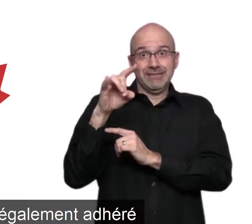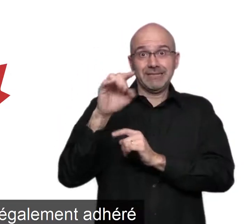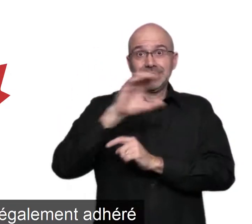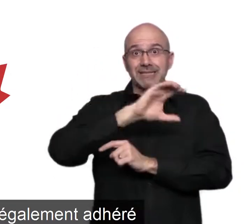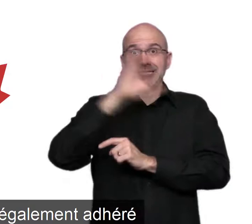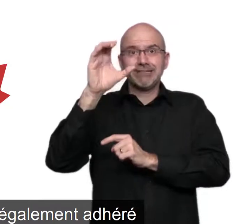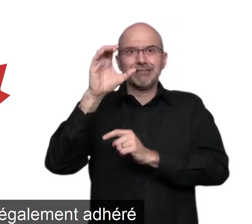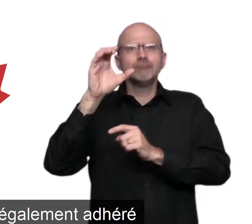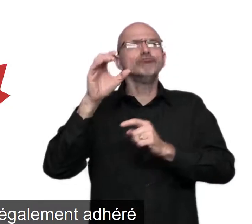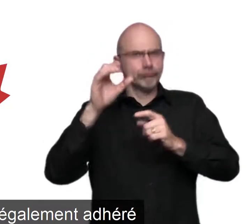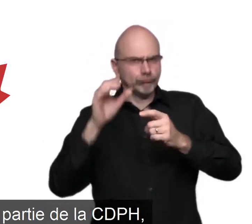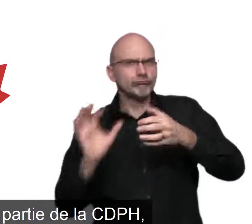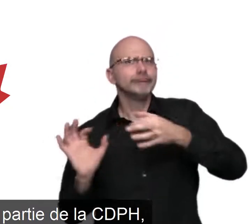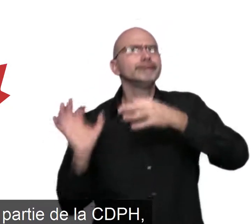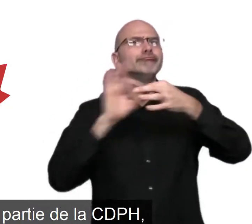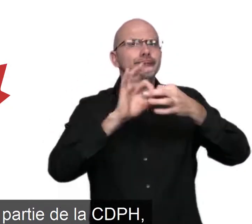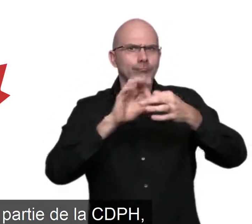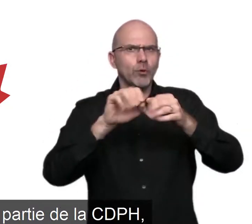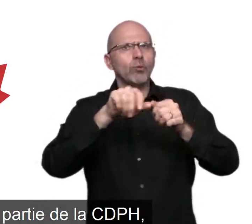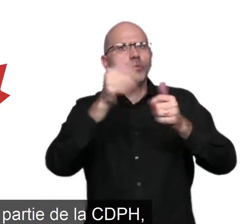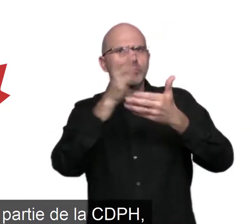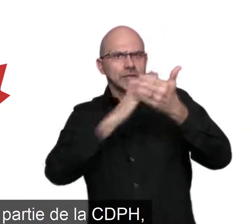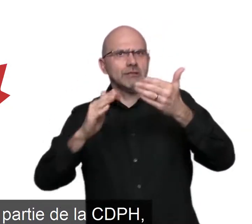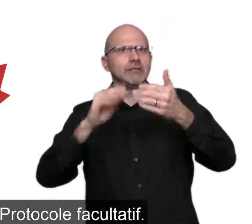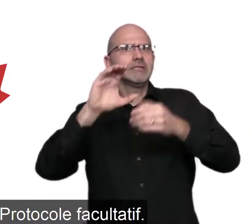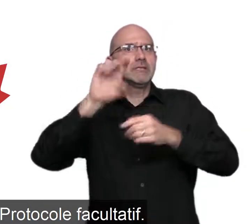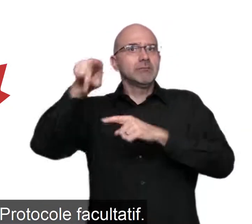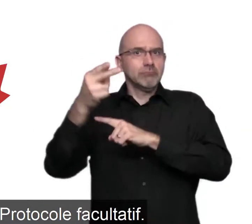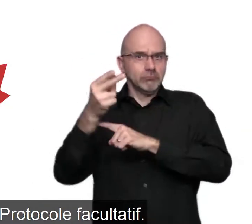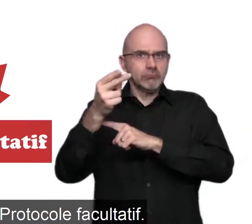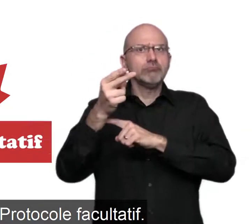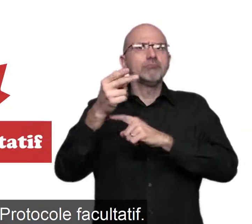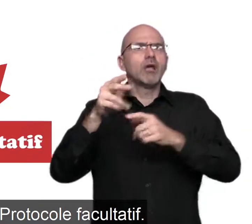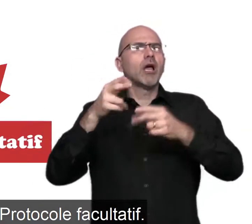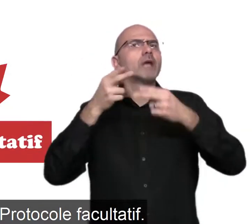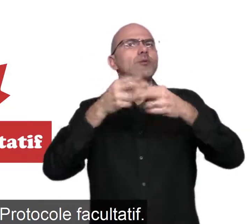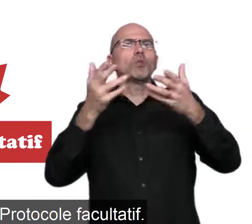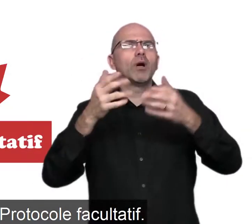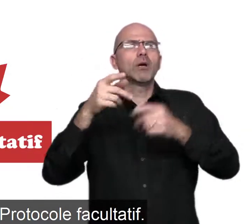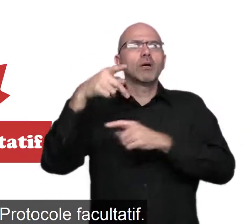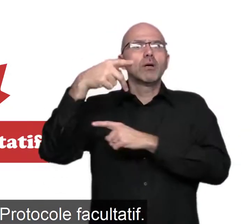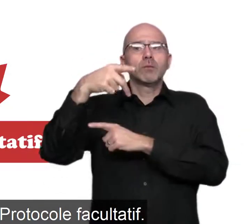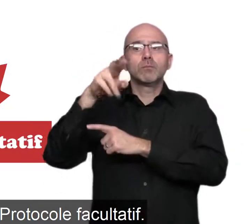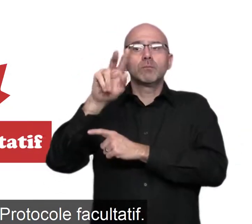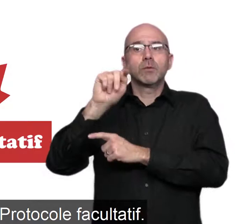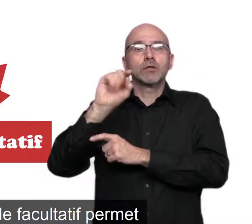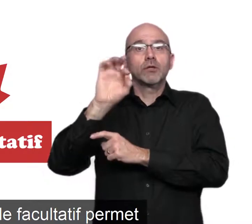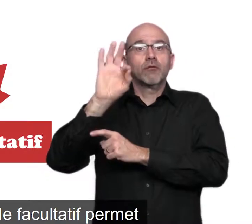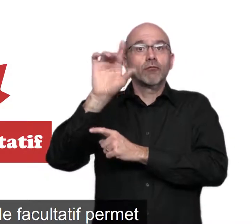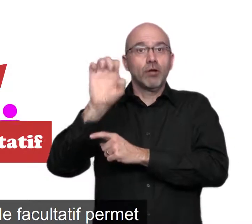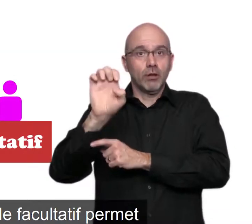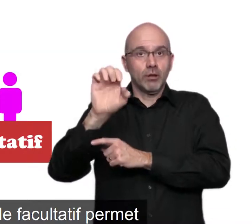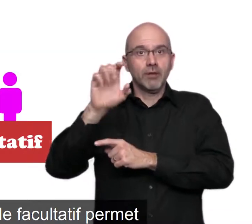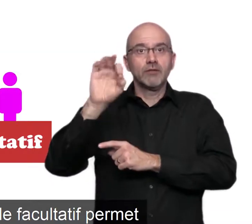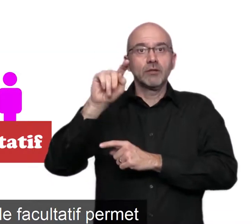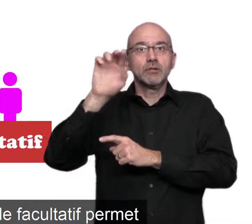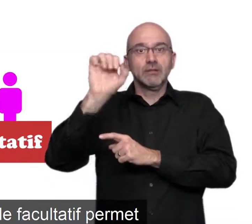a également adhéré à une autre partie de la CDPH appelée le protocole facultatif. Le protocole facultatif